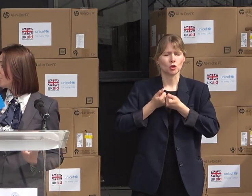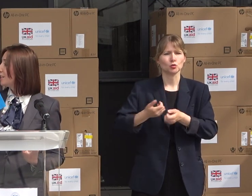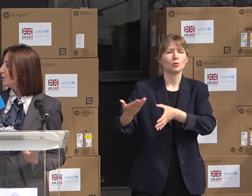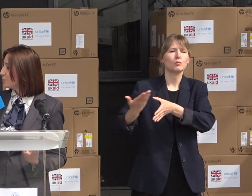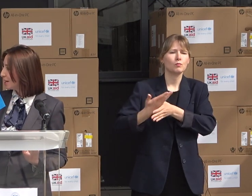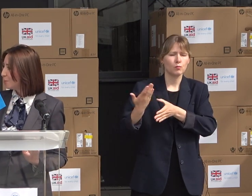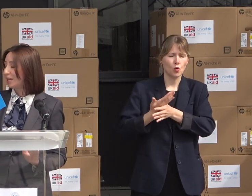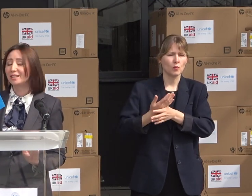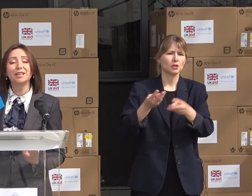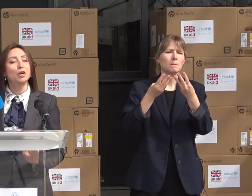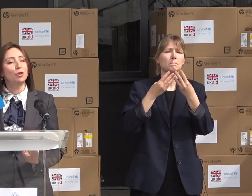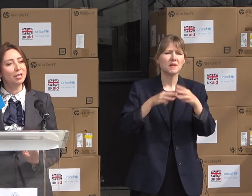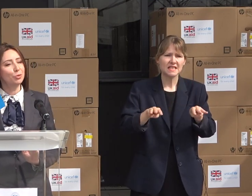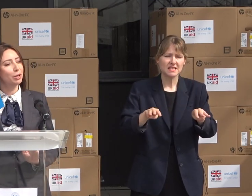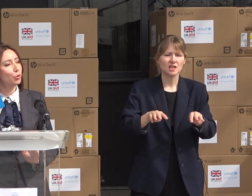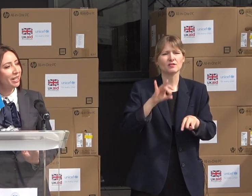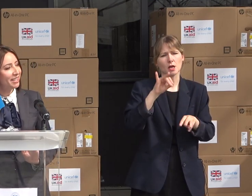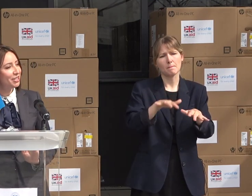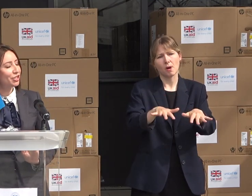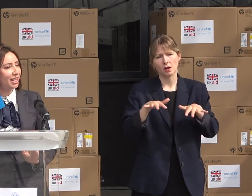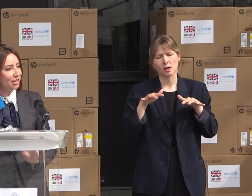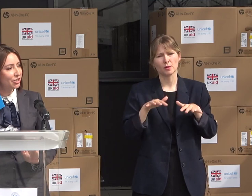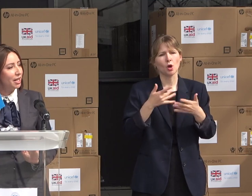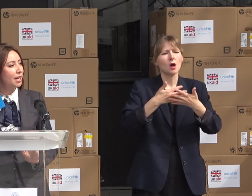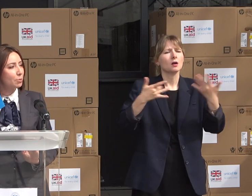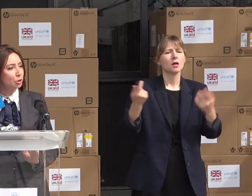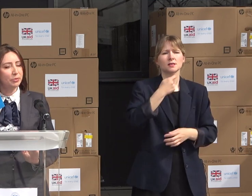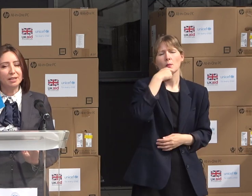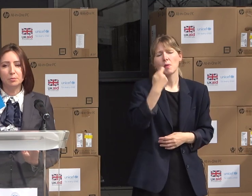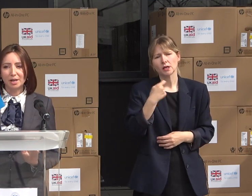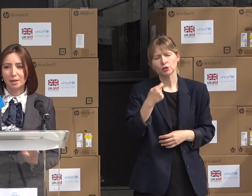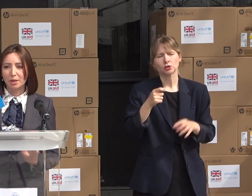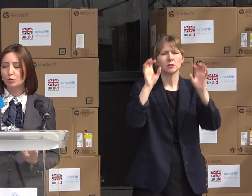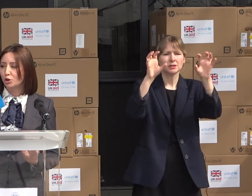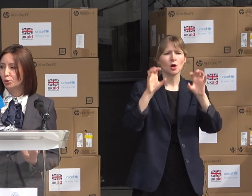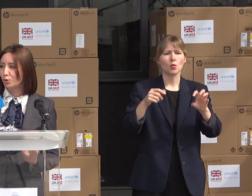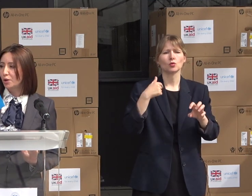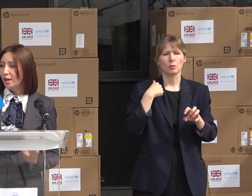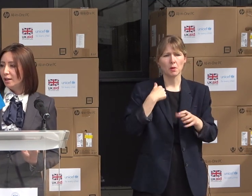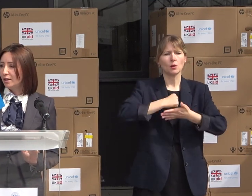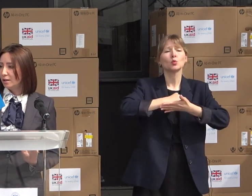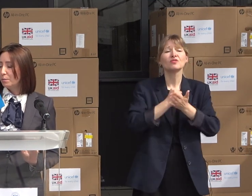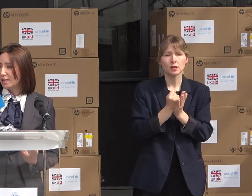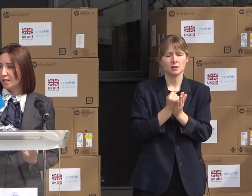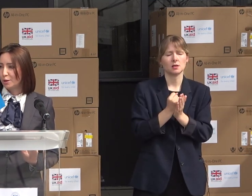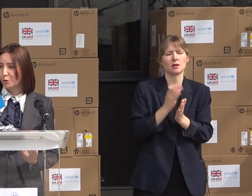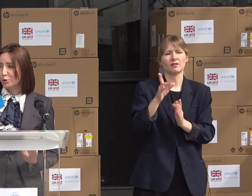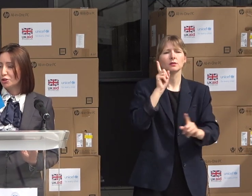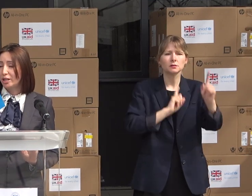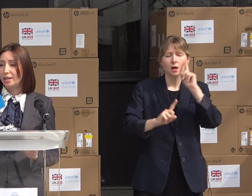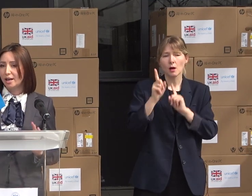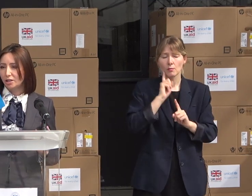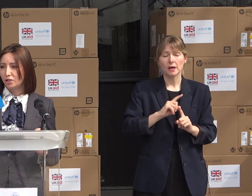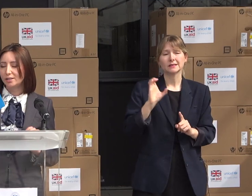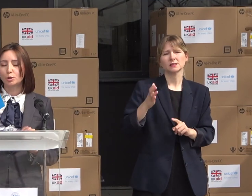Ministerului cât și în Parlament. Foarte multe politici, legi le-am adoptat în Parlament cu ajutorul partenerilor